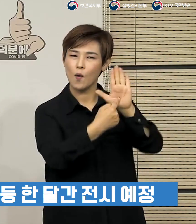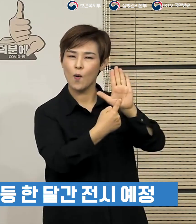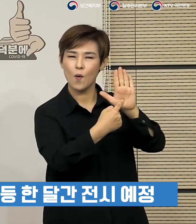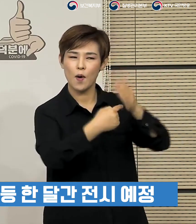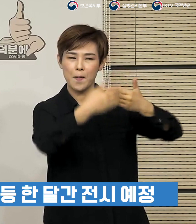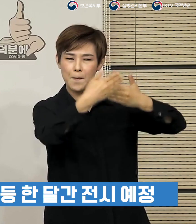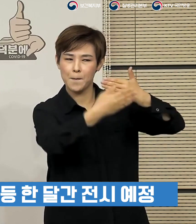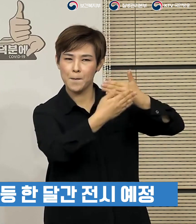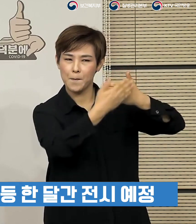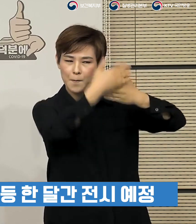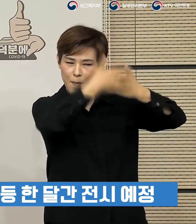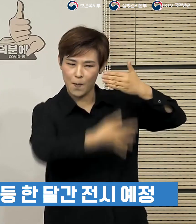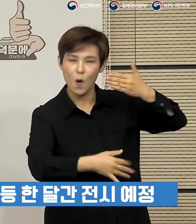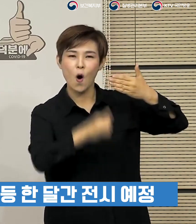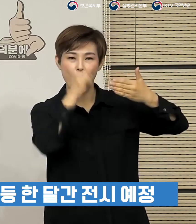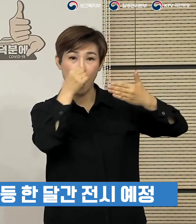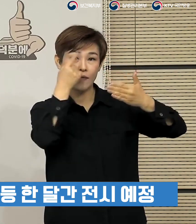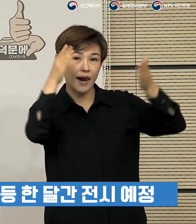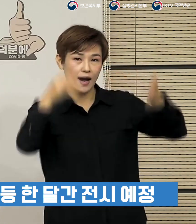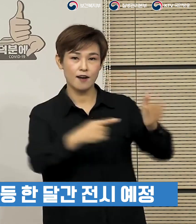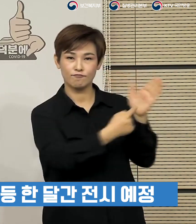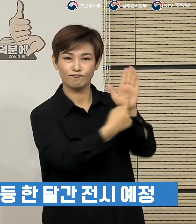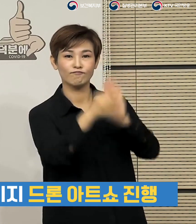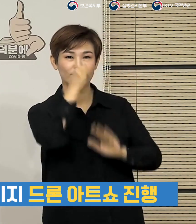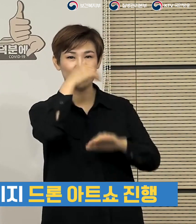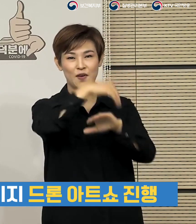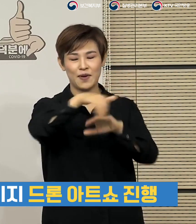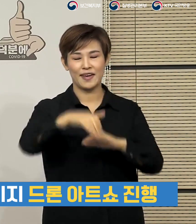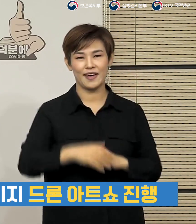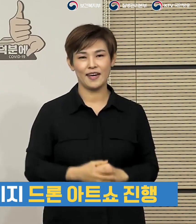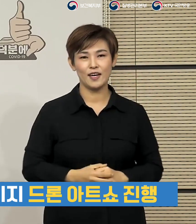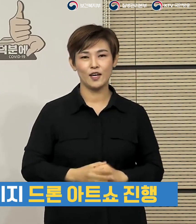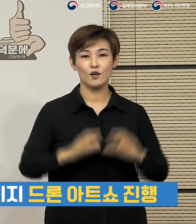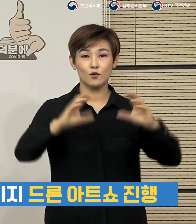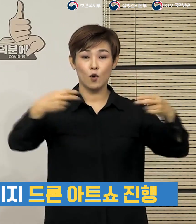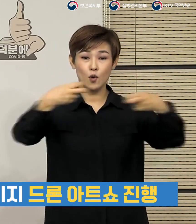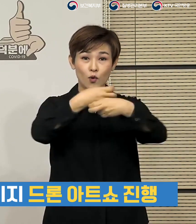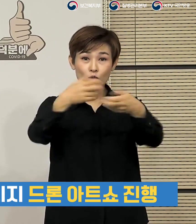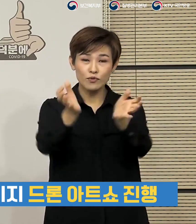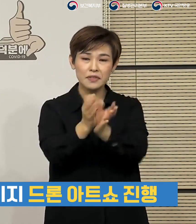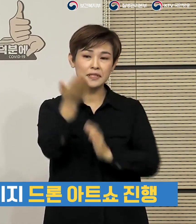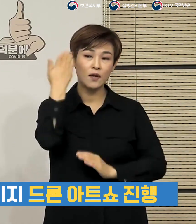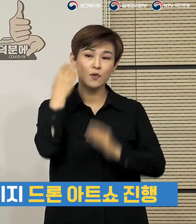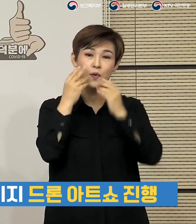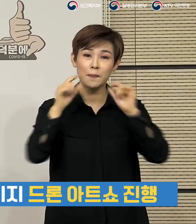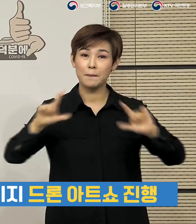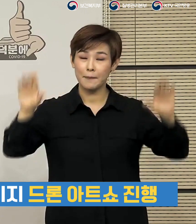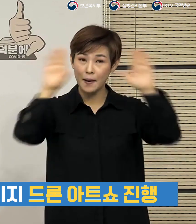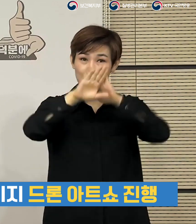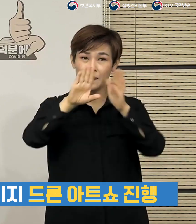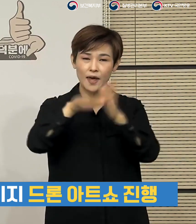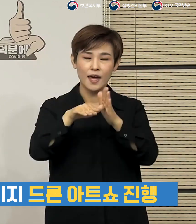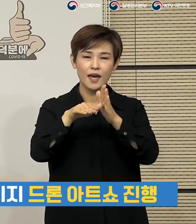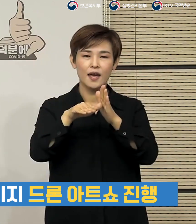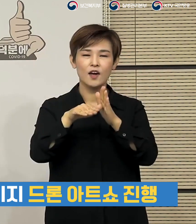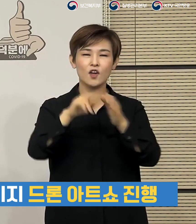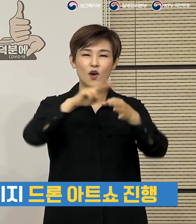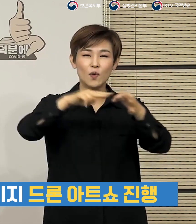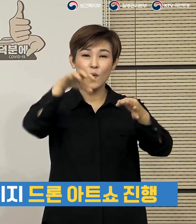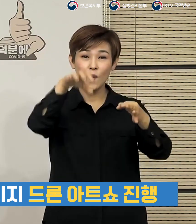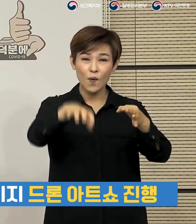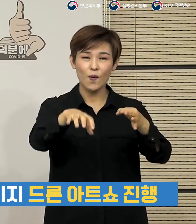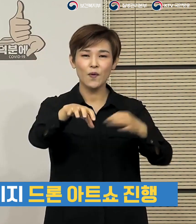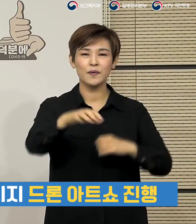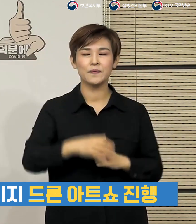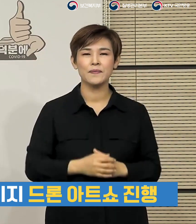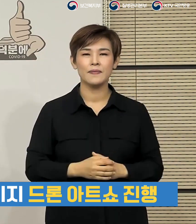앞으로 한 달간 노출될 예정입니다. 국토교통부는 지난 토요일 밤 여의도 한강공원에서